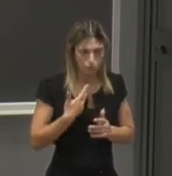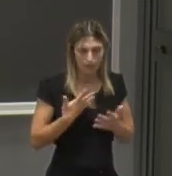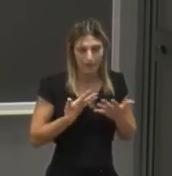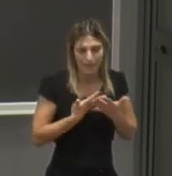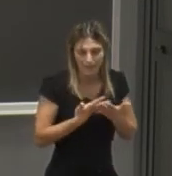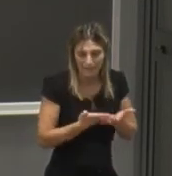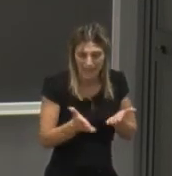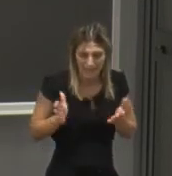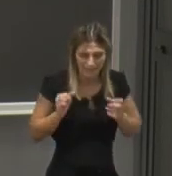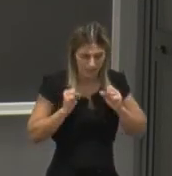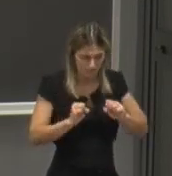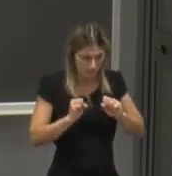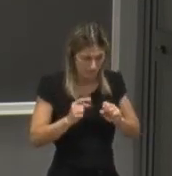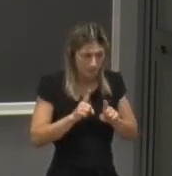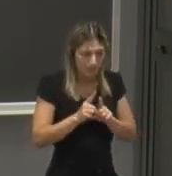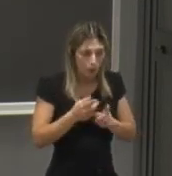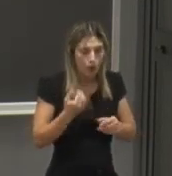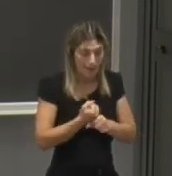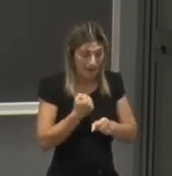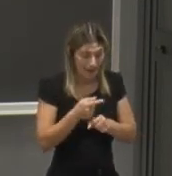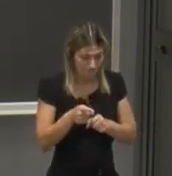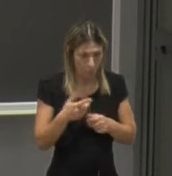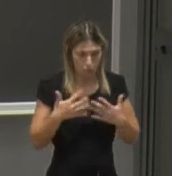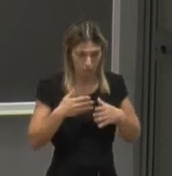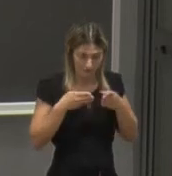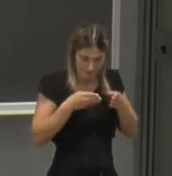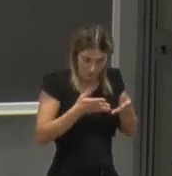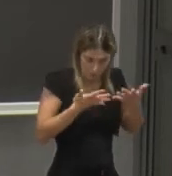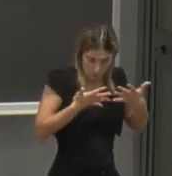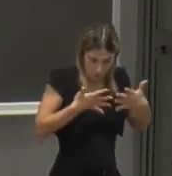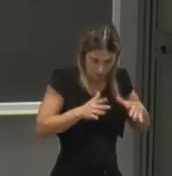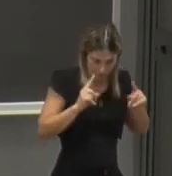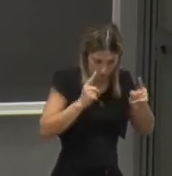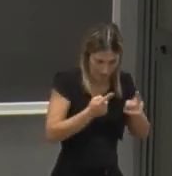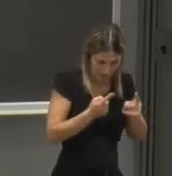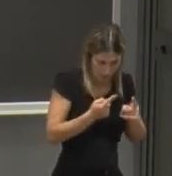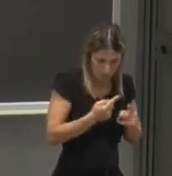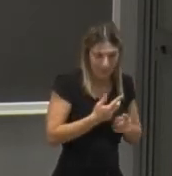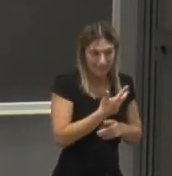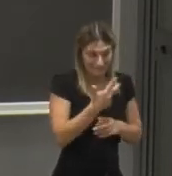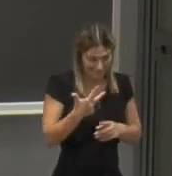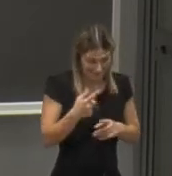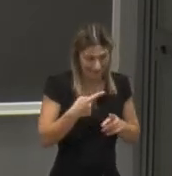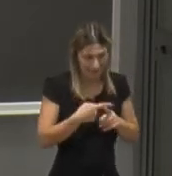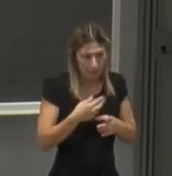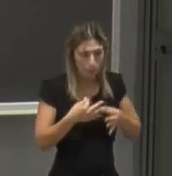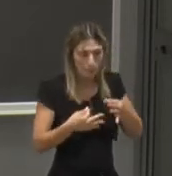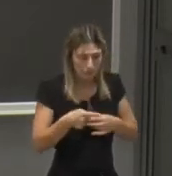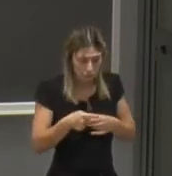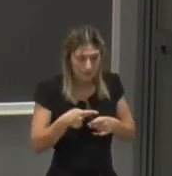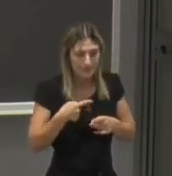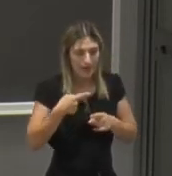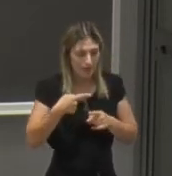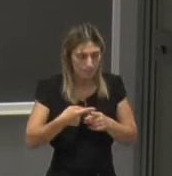'ampia possibilità di impiego subito e i percorsi di laurea sia triennali che magistrali con le